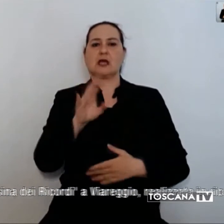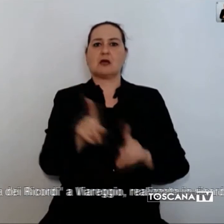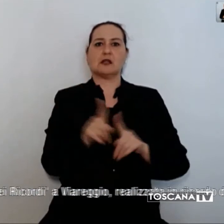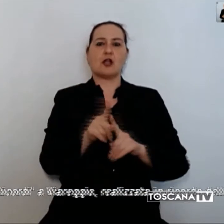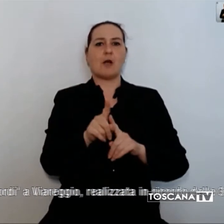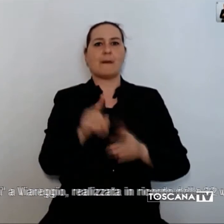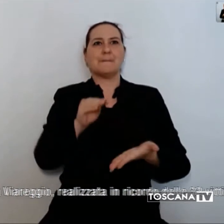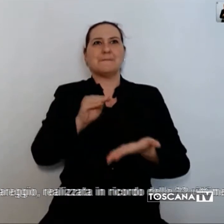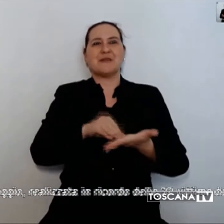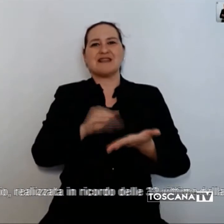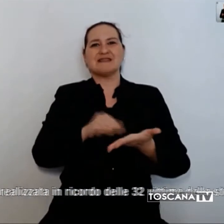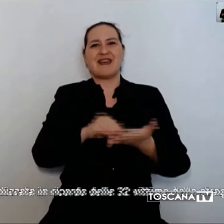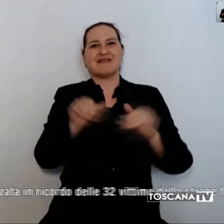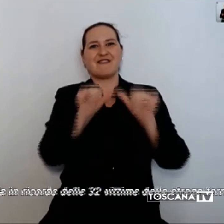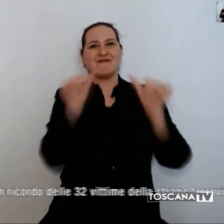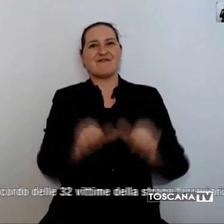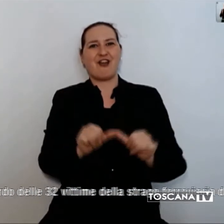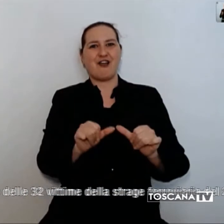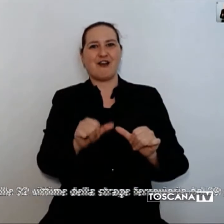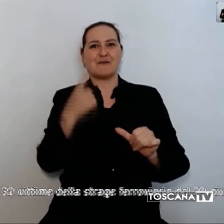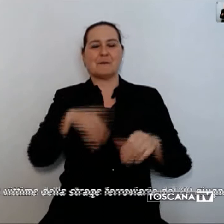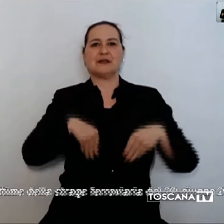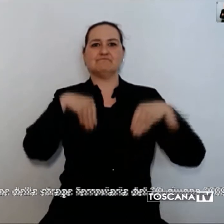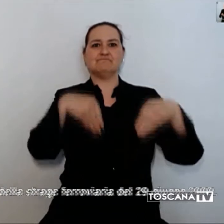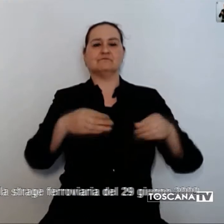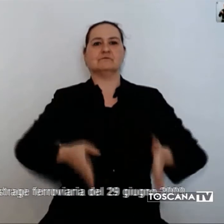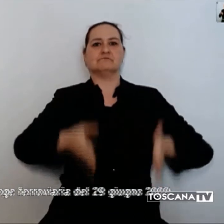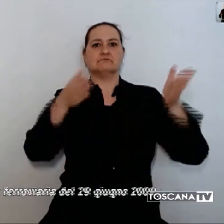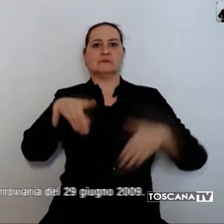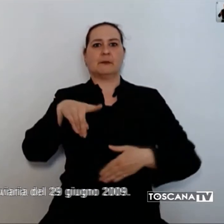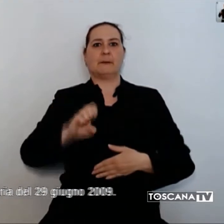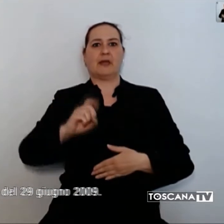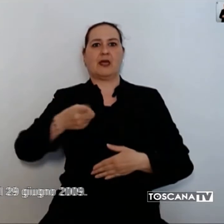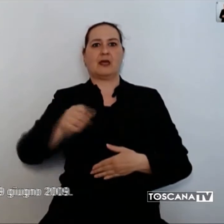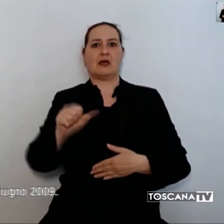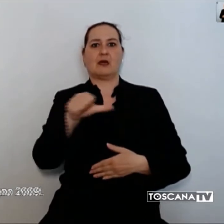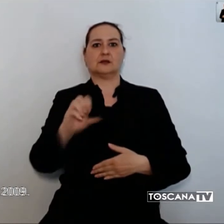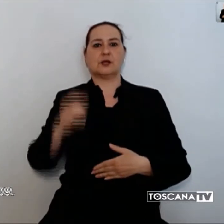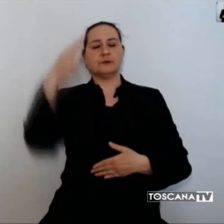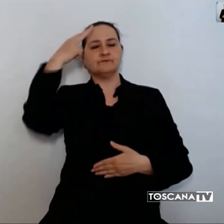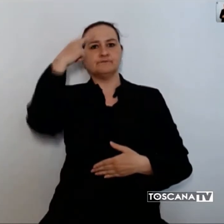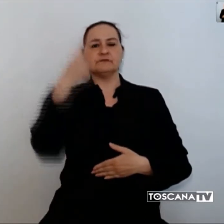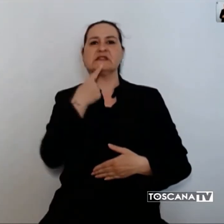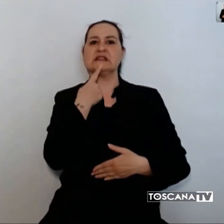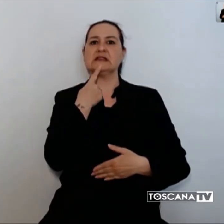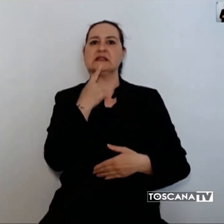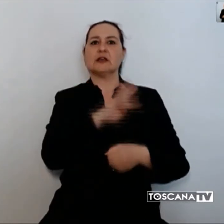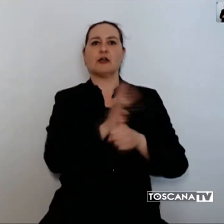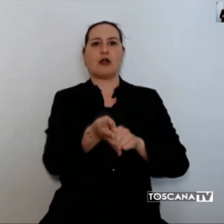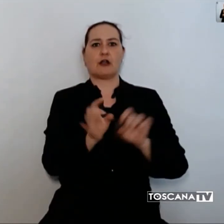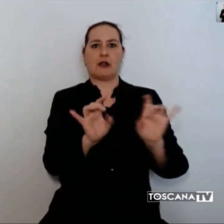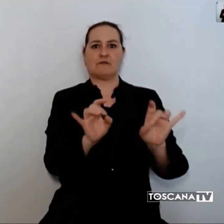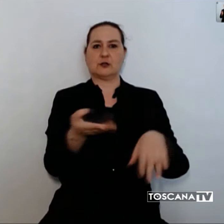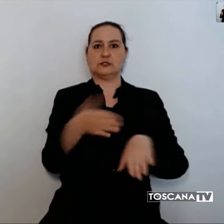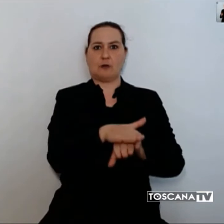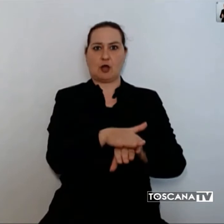con lui davanti al Palazzo del Pegaso. Momento di ricordo delle vittime del coronavirus anche a Pietrasanta con